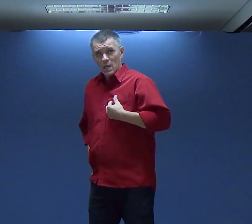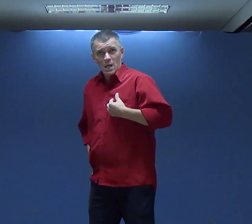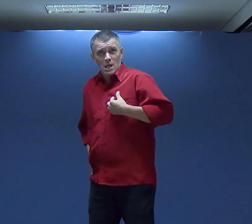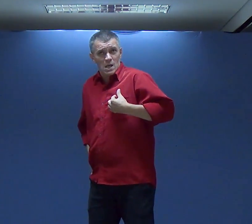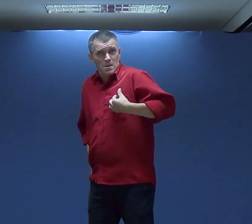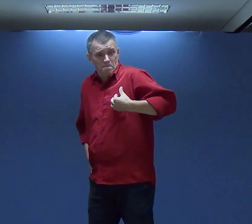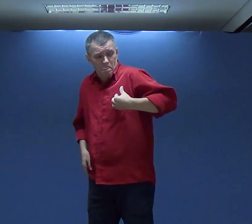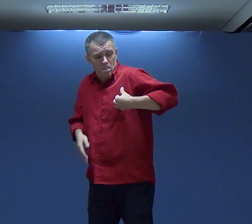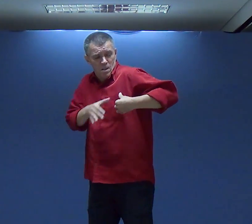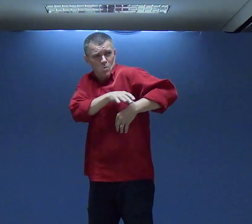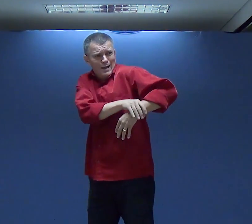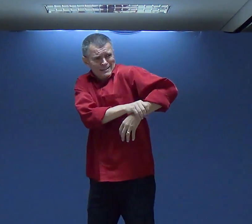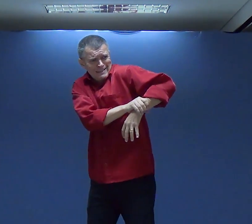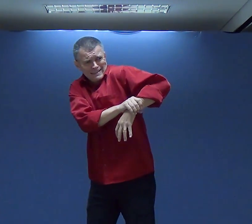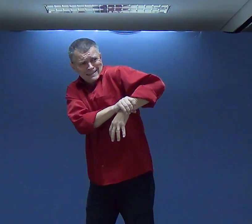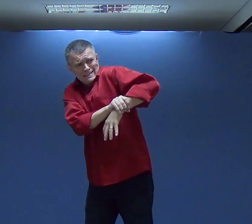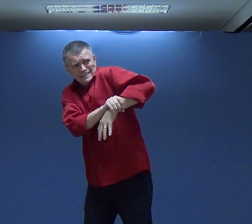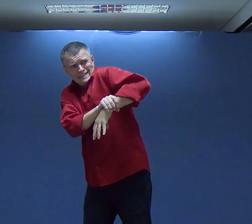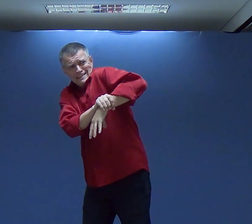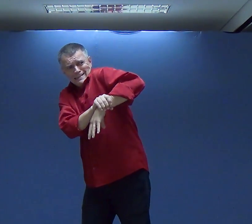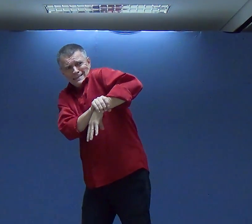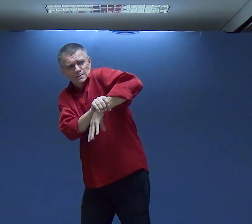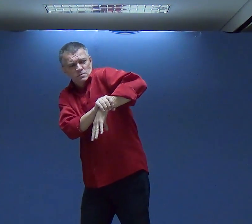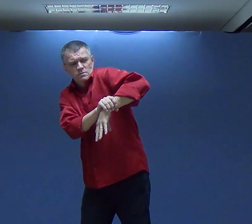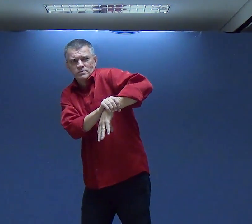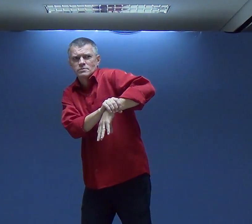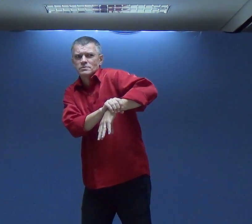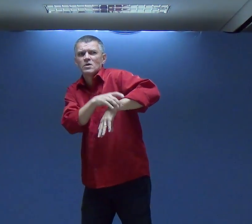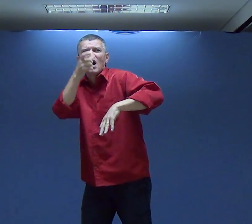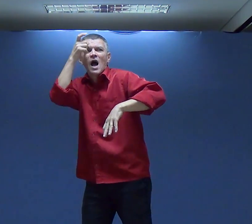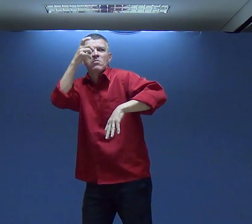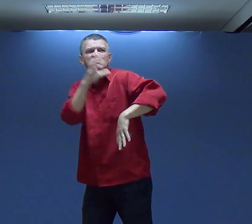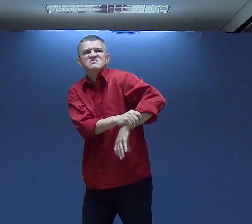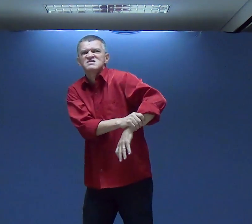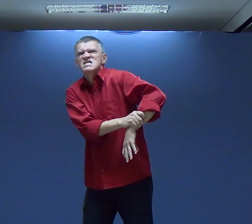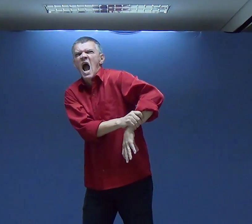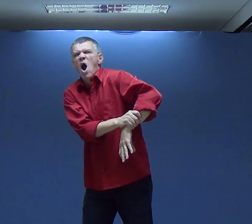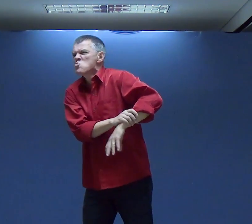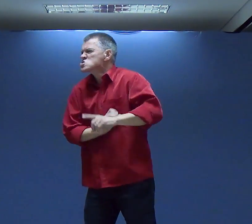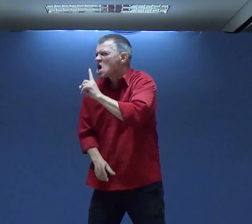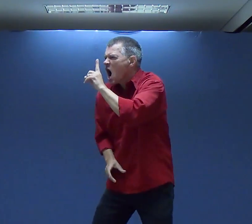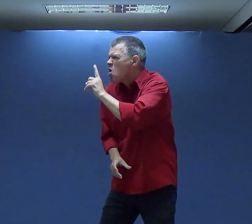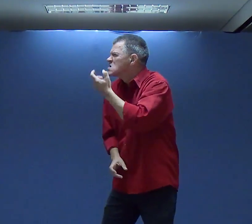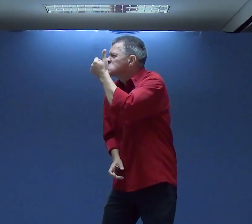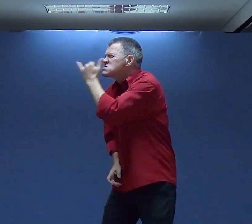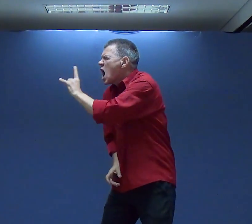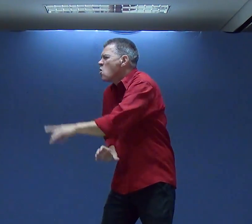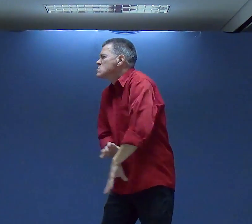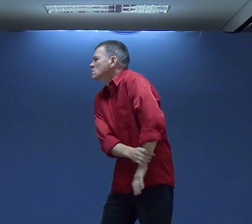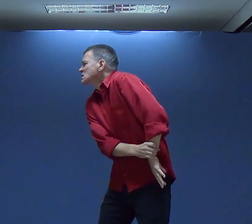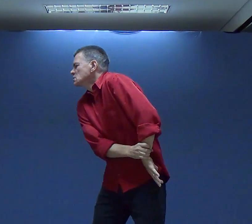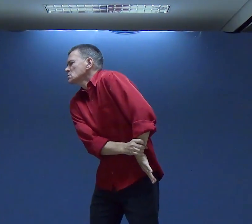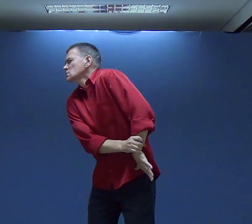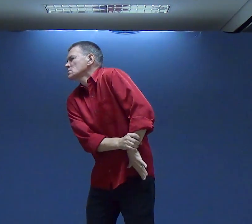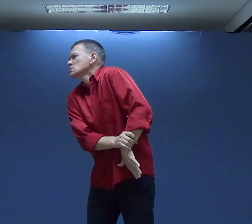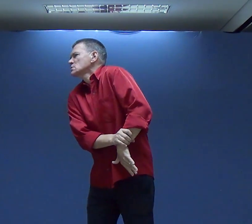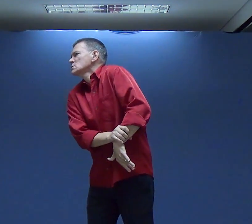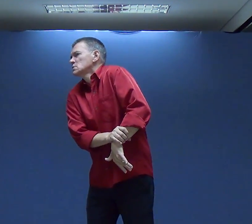Eu Pois então Parece que a minha mão Chega a pensar Parece que é como se o diabo Segurasse a minha filha Eu não